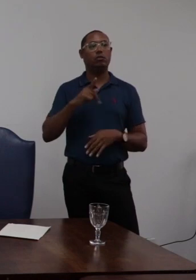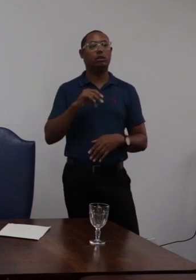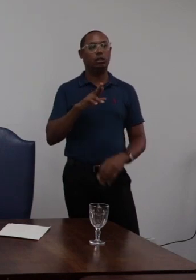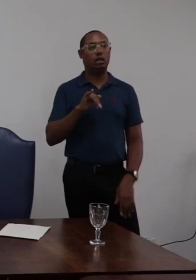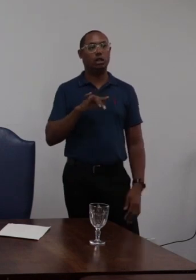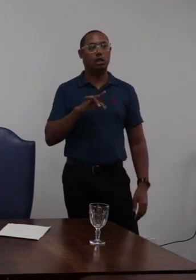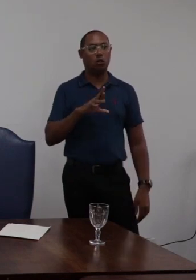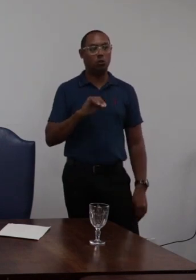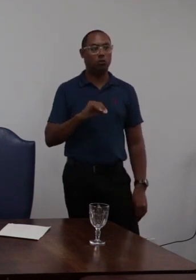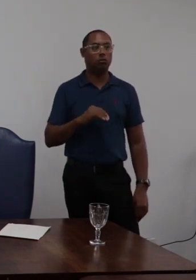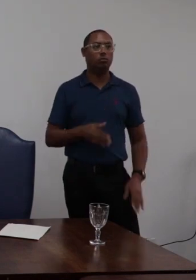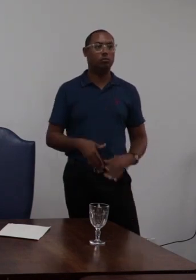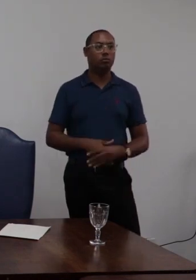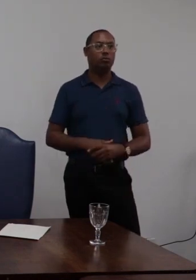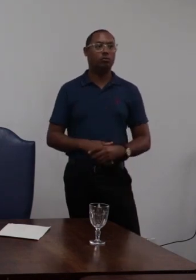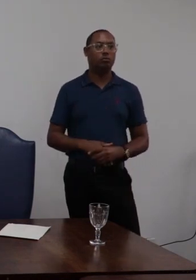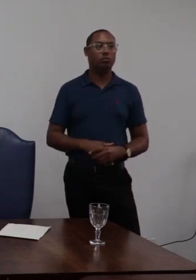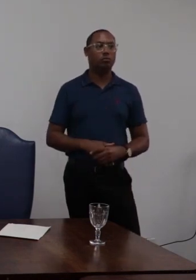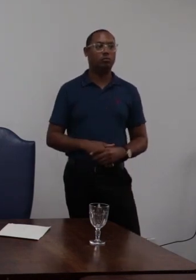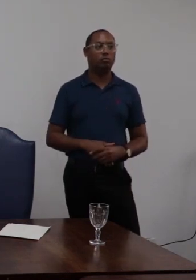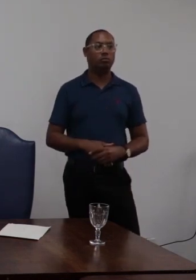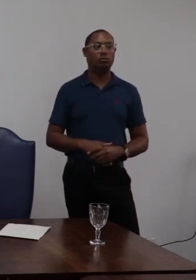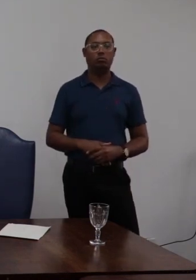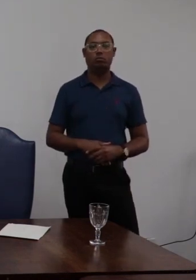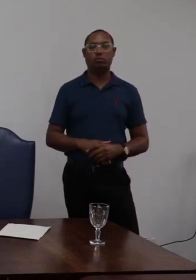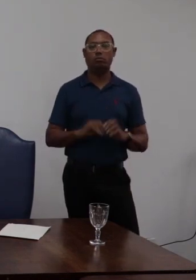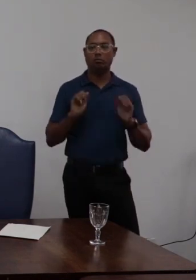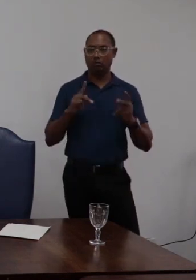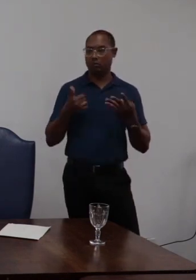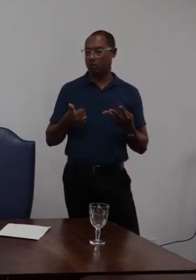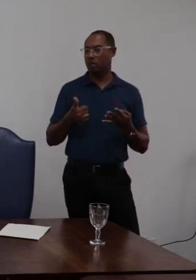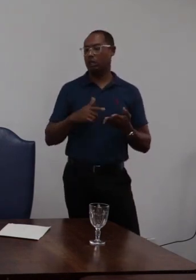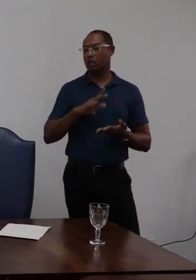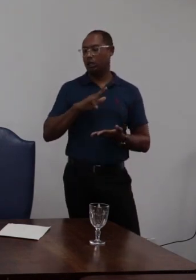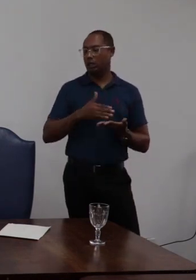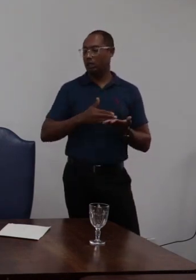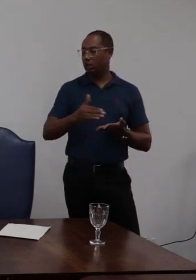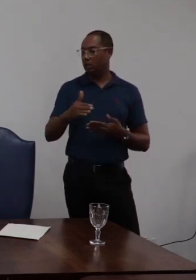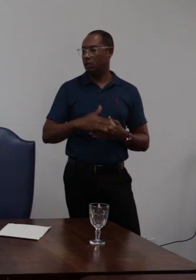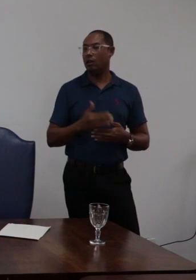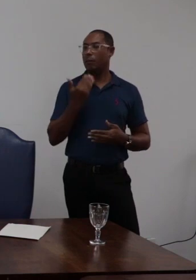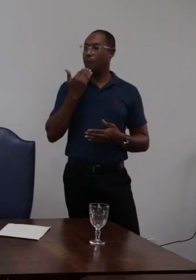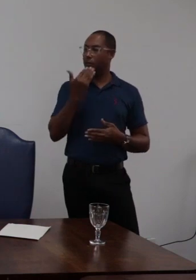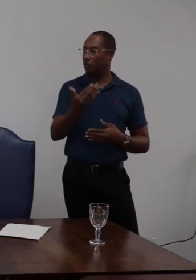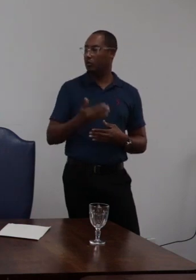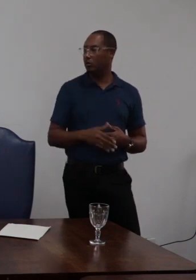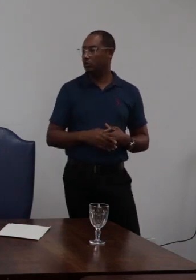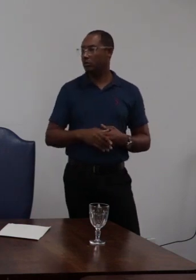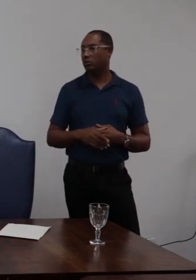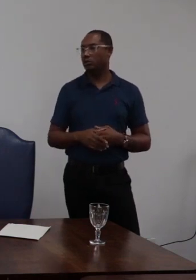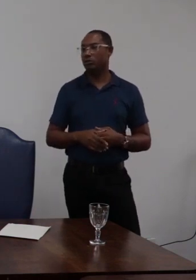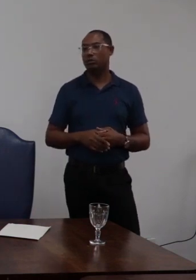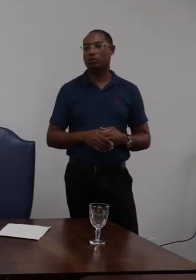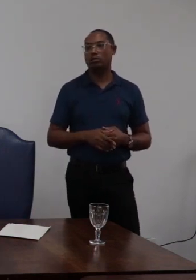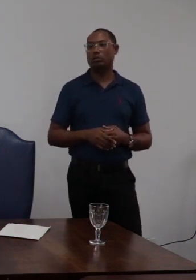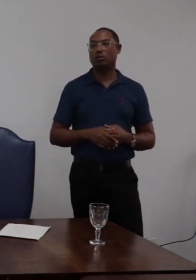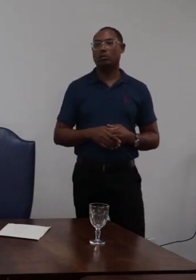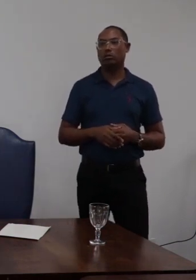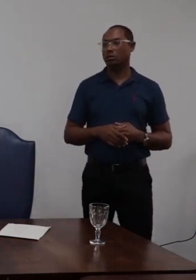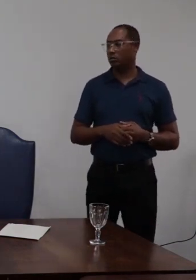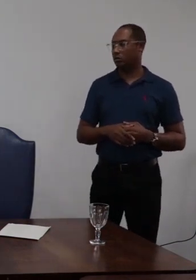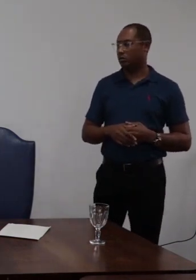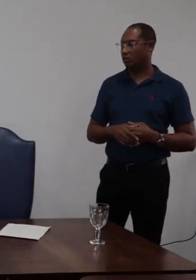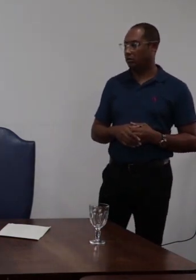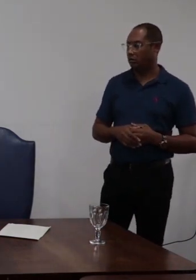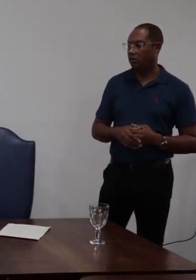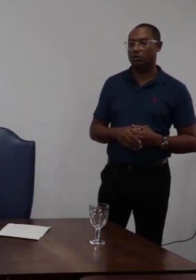em vista que já foi apresentado ok bom então nesse sentido o solicito o primeiro confere fazendo a